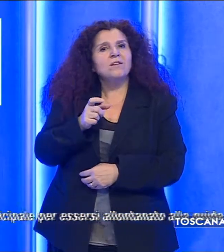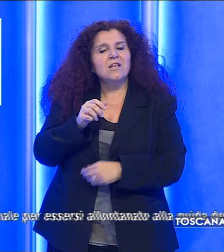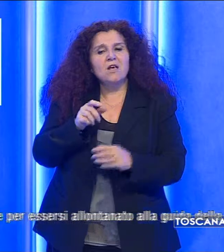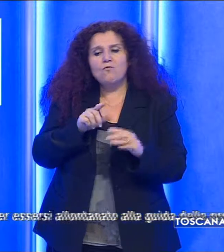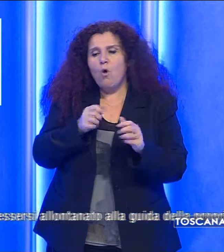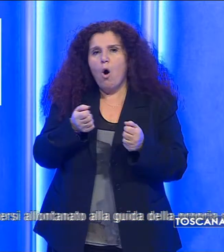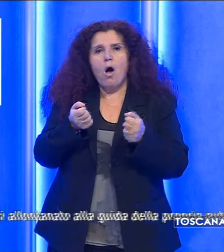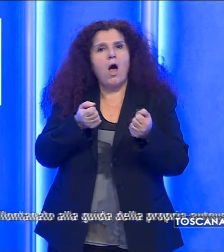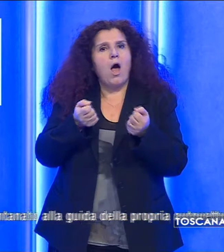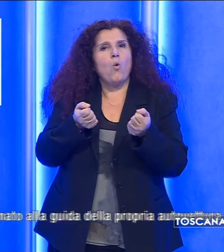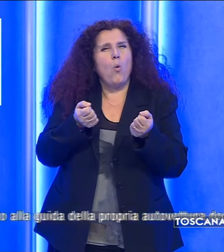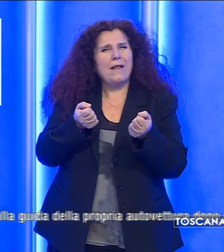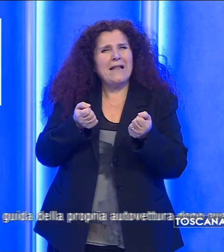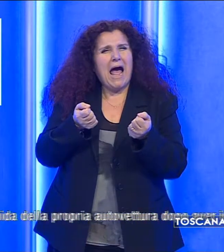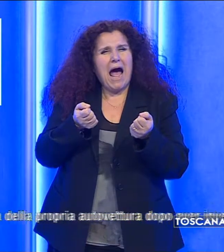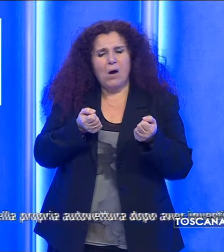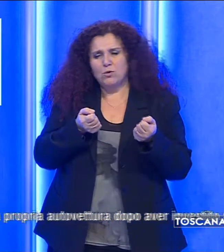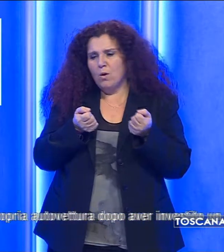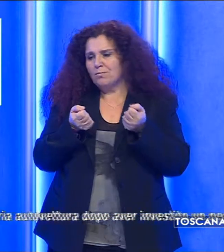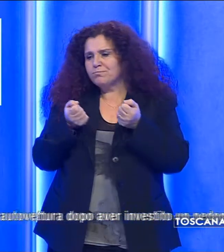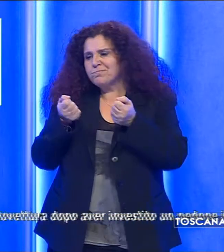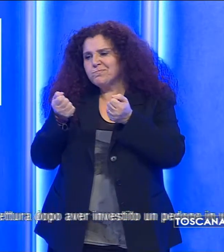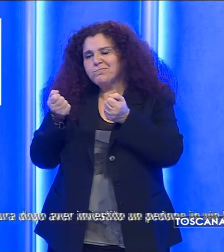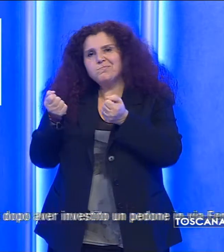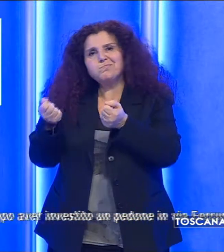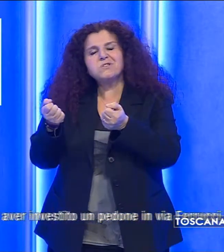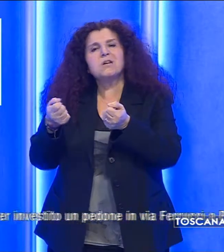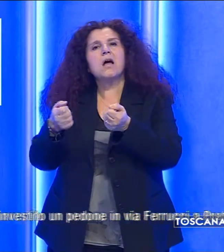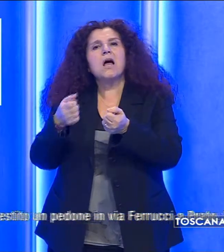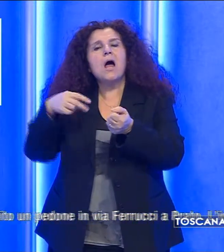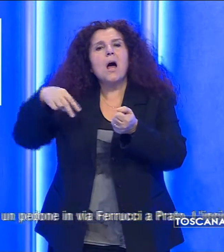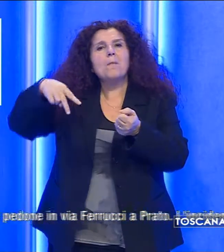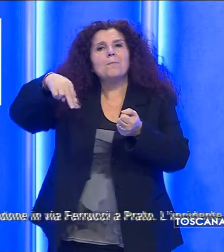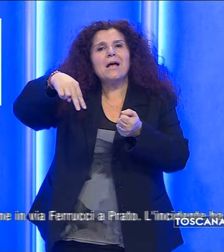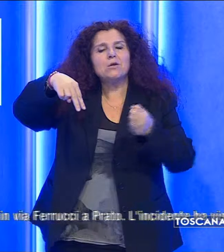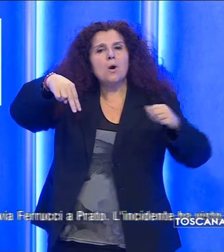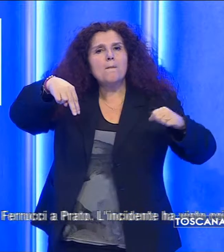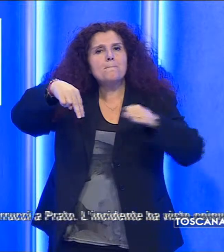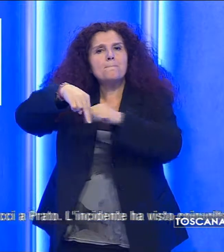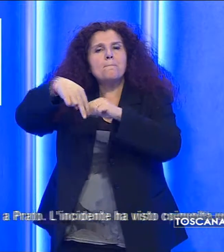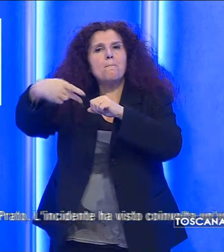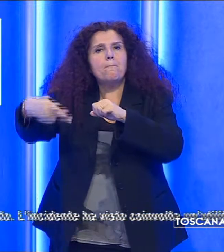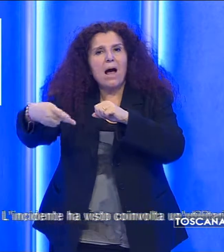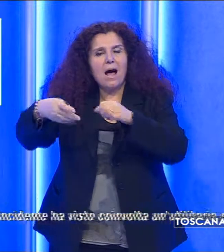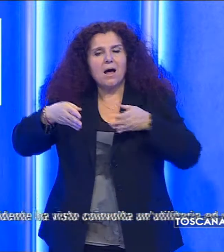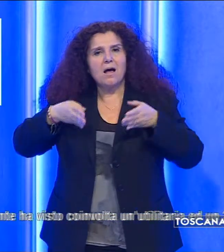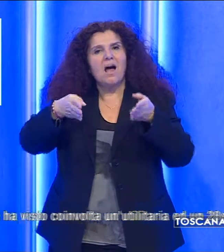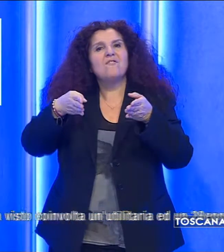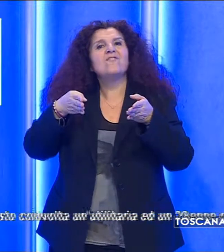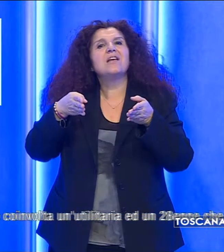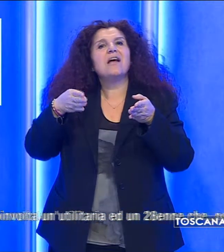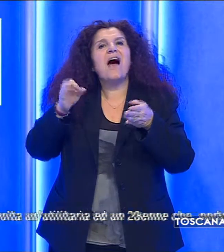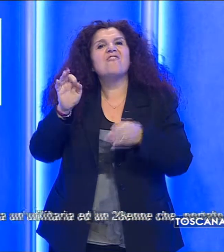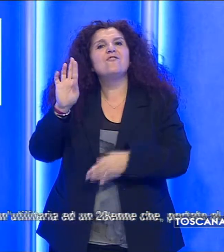alla guida della propria autovettura dopo aver investito un pedone in via Ferrucci